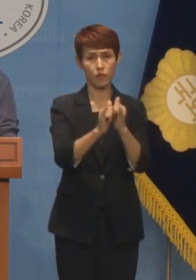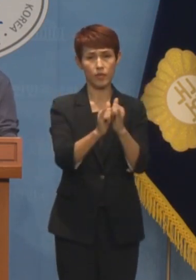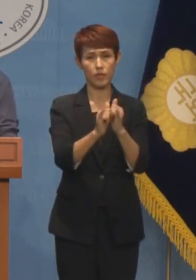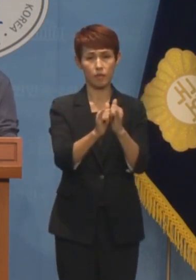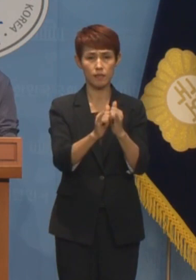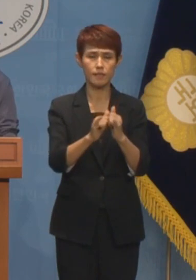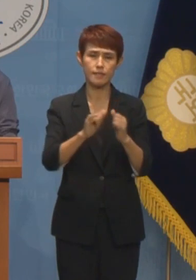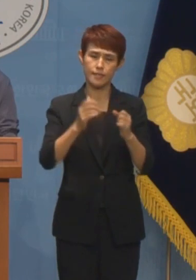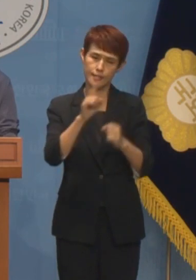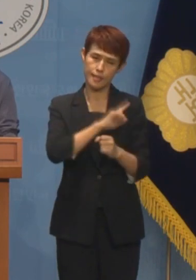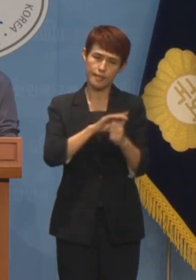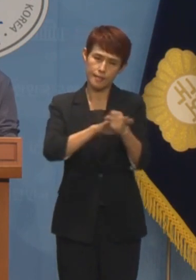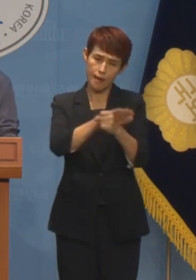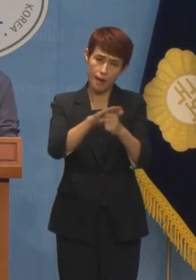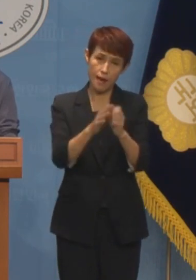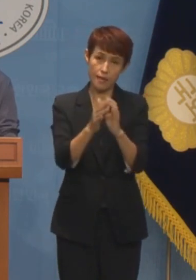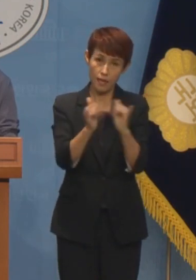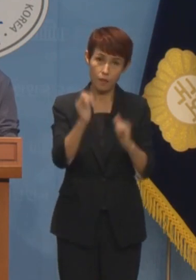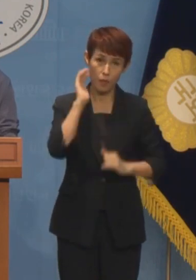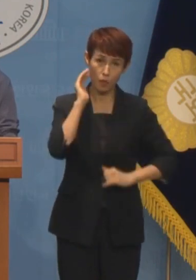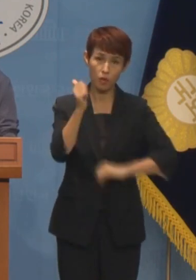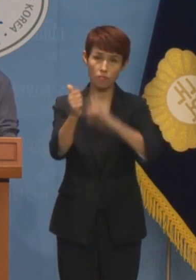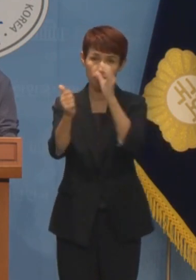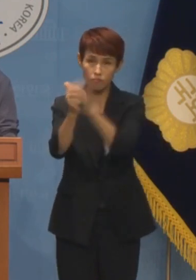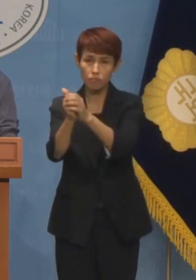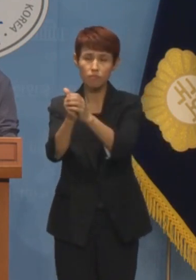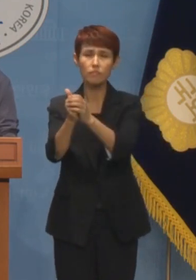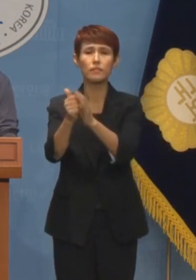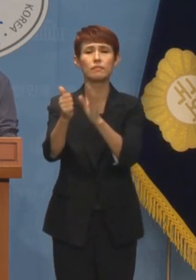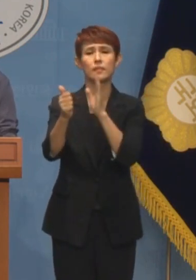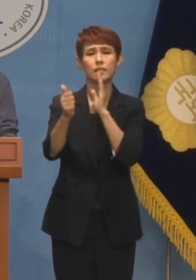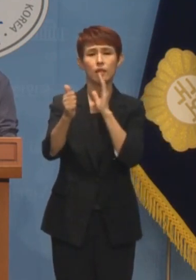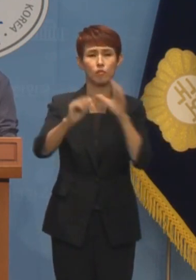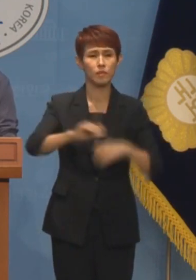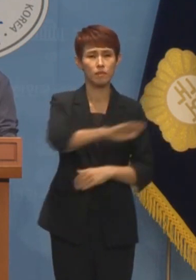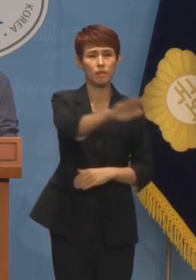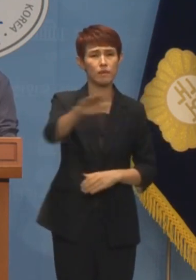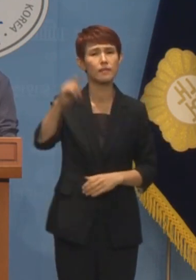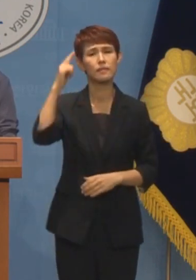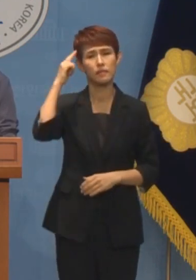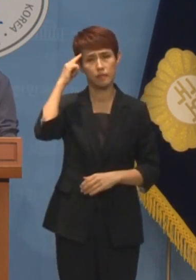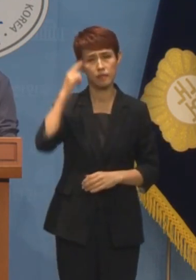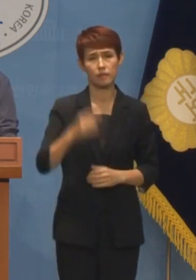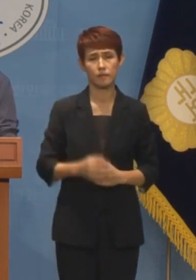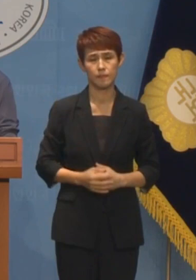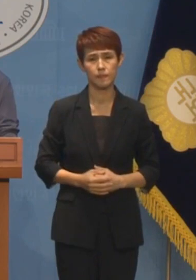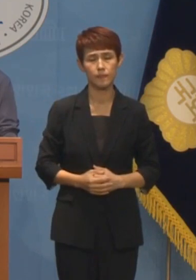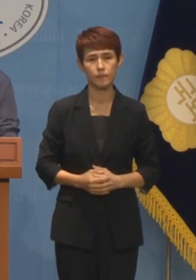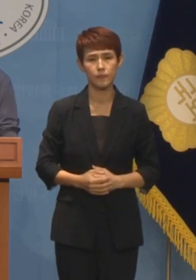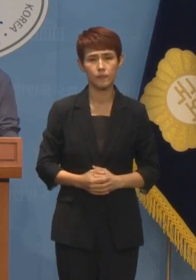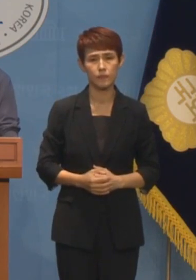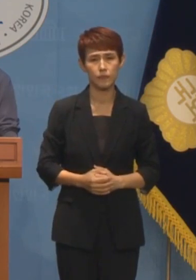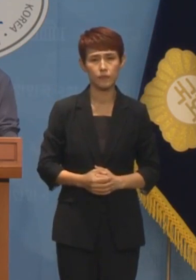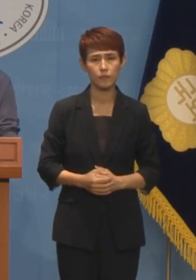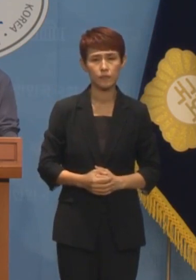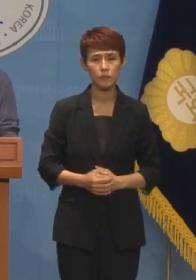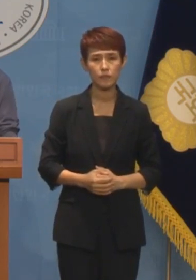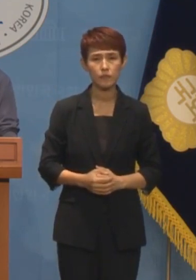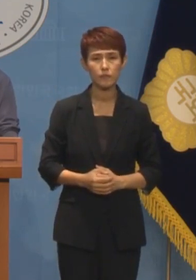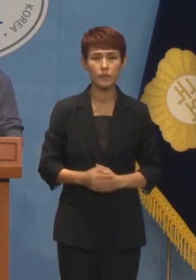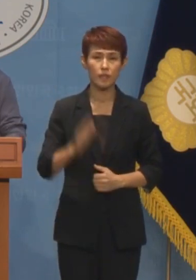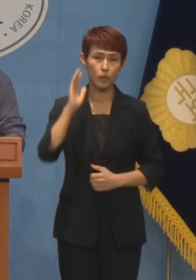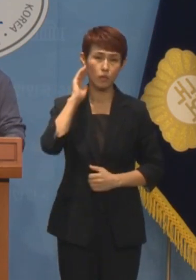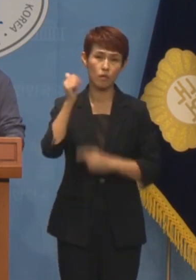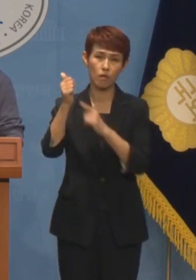사랑하고 아끼는 사람이 되었으면 한다는 것이 우리 국민들의 소박한 바람입니다. 그러나 현재